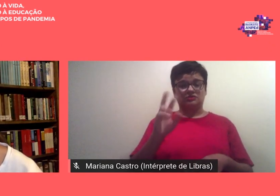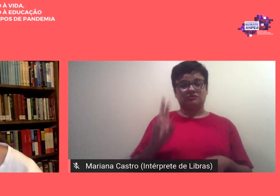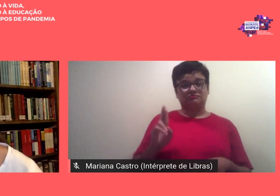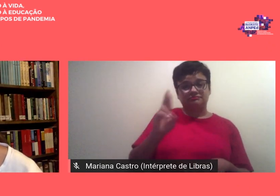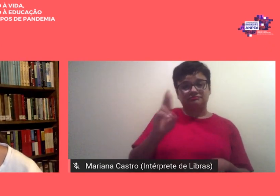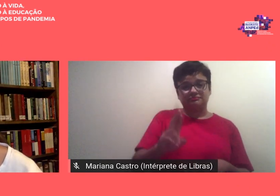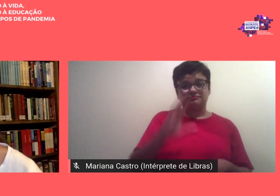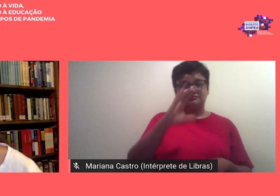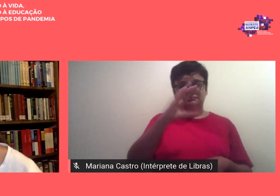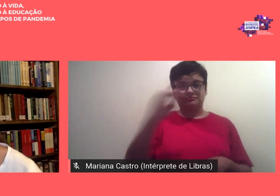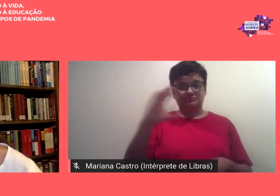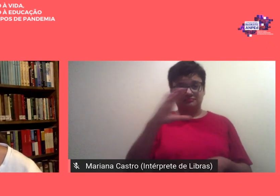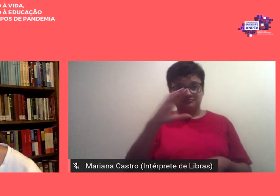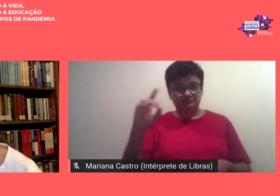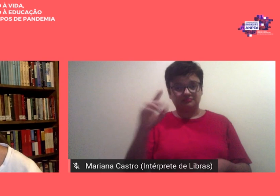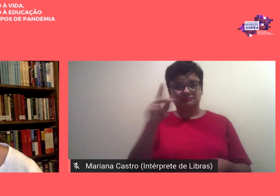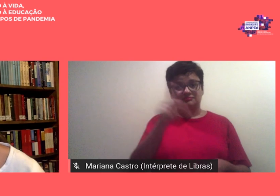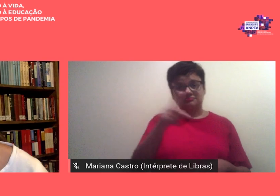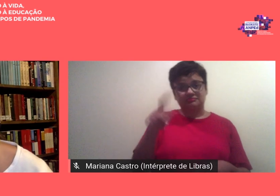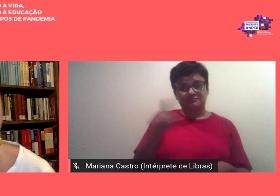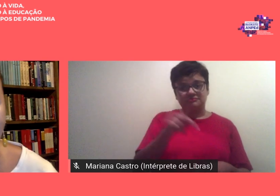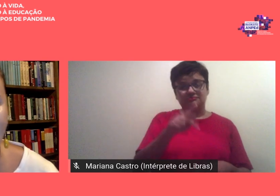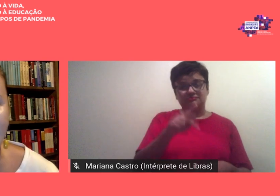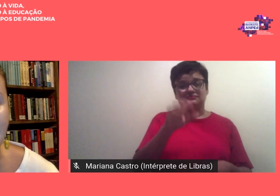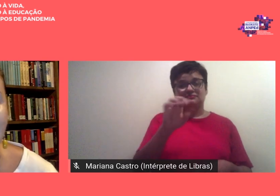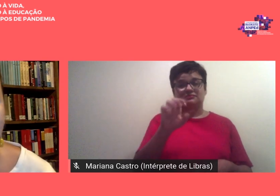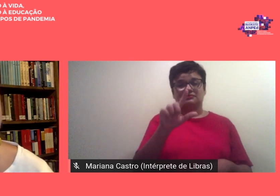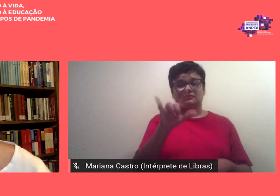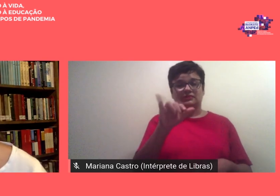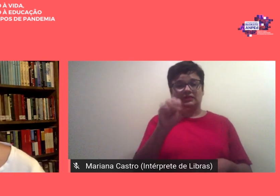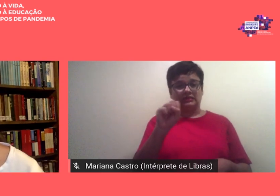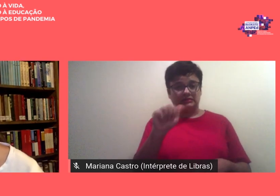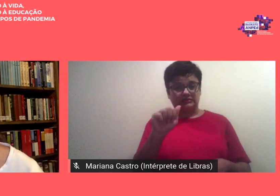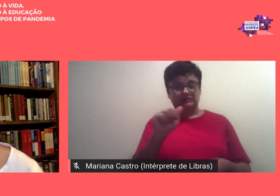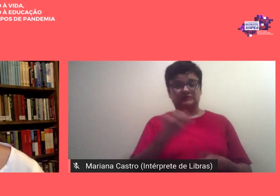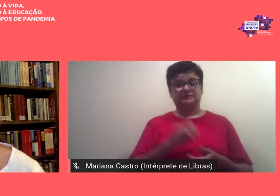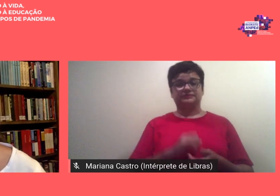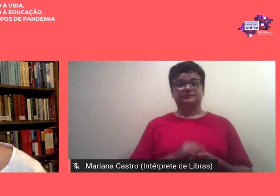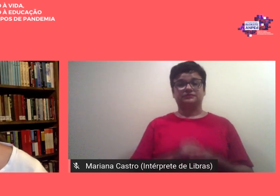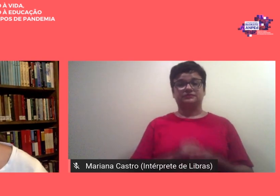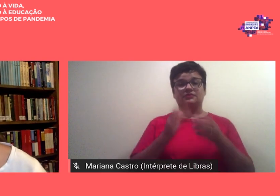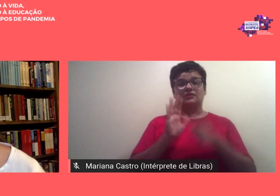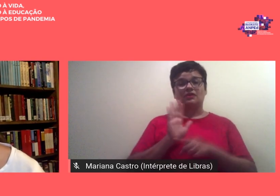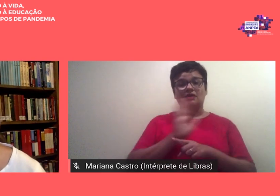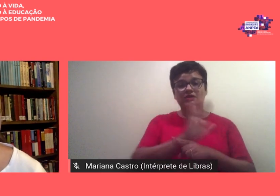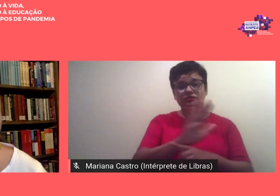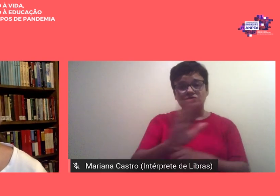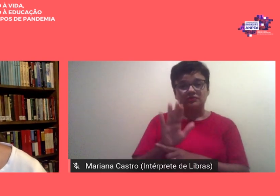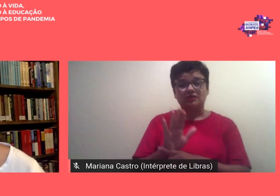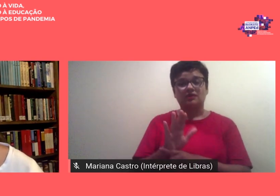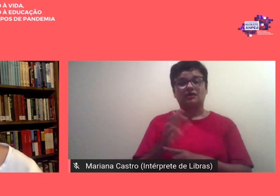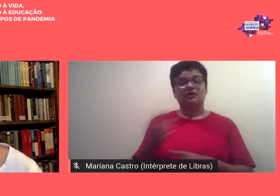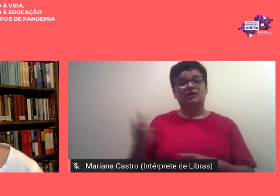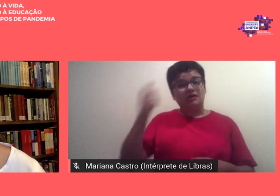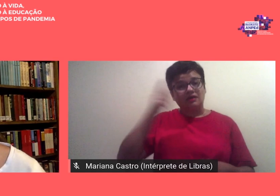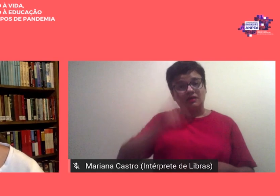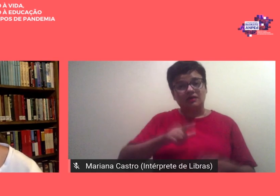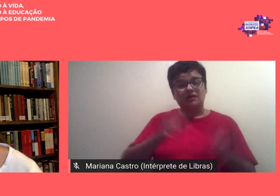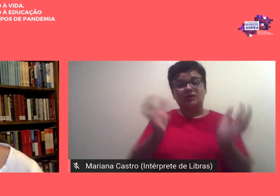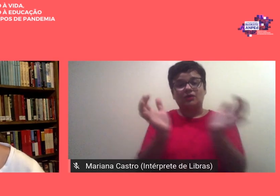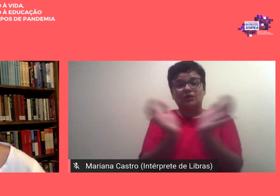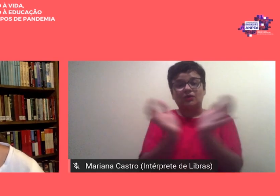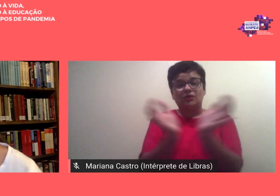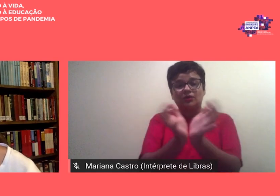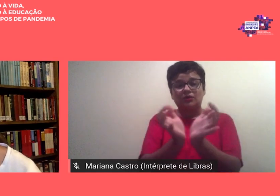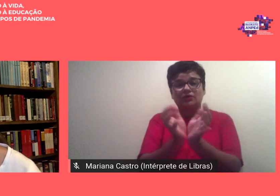coordenadora do ForPred professor Elisa Bartolosi Ferreira ajudaram a compor o coletivo